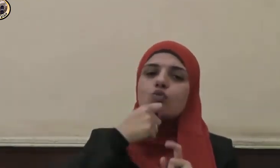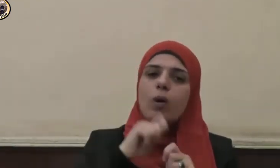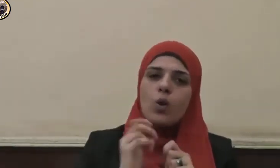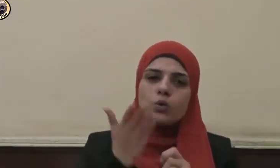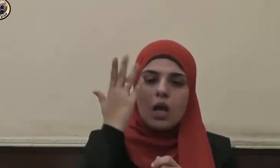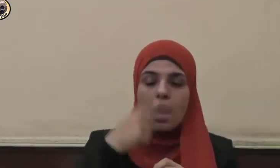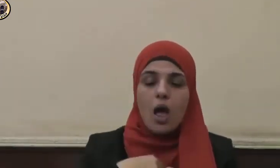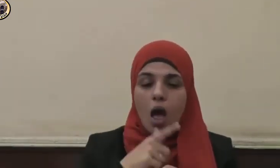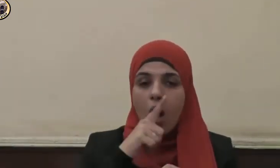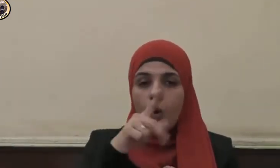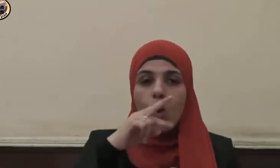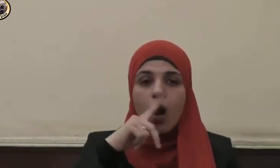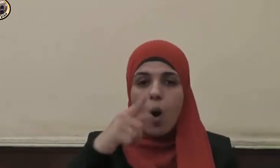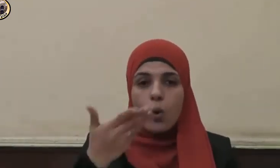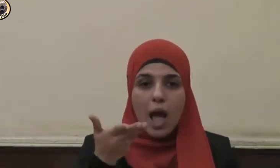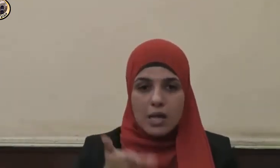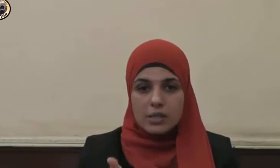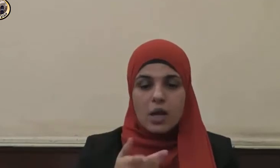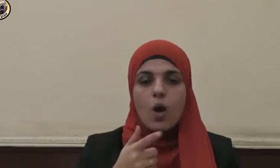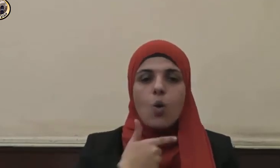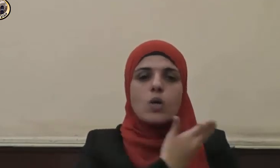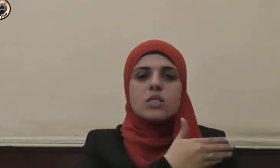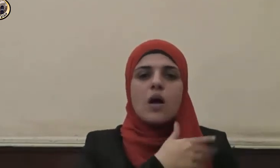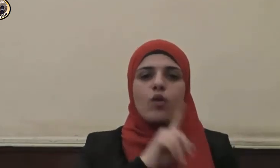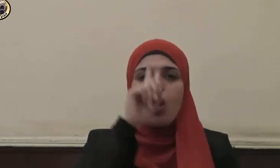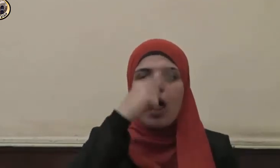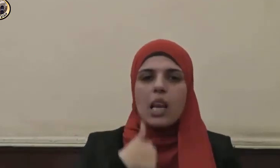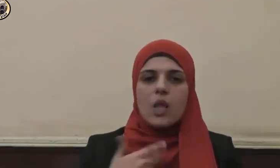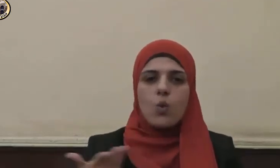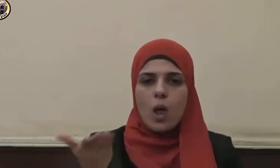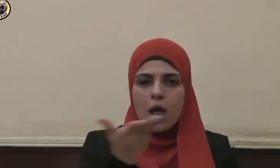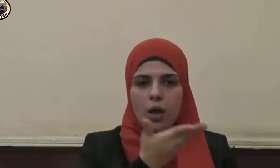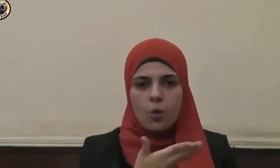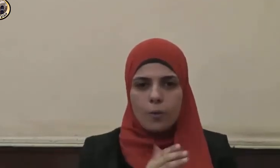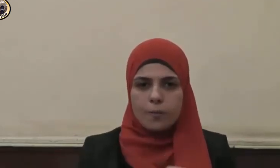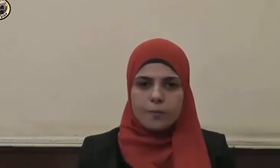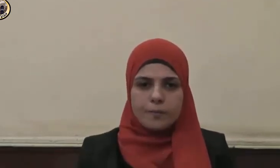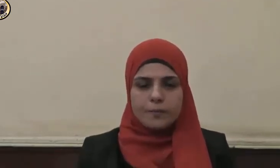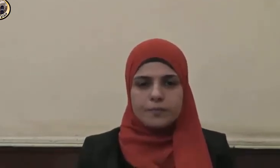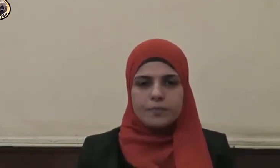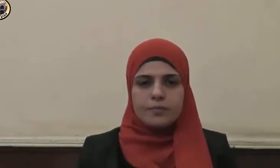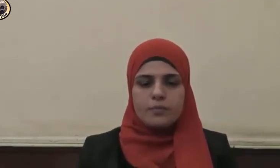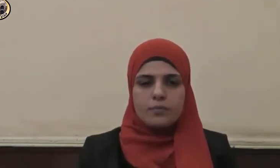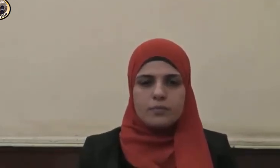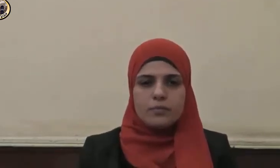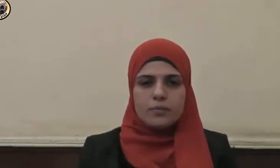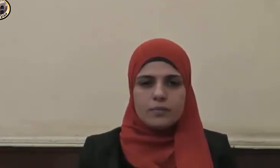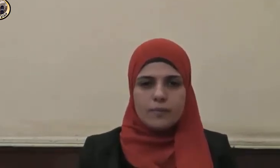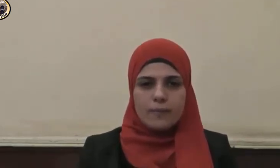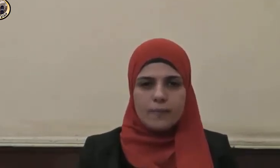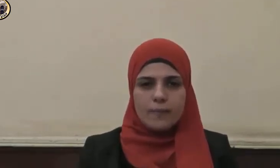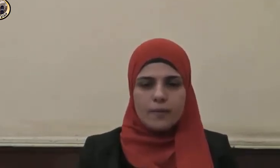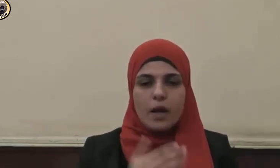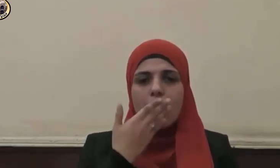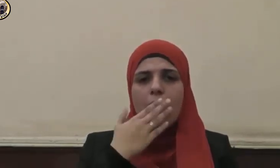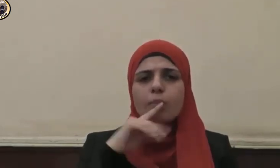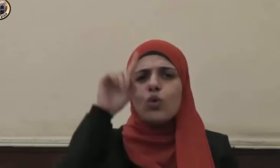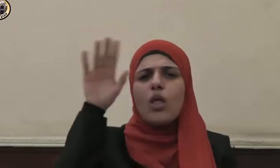قول هذا وأستغفر الله لي ولكم الحمد لله رب